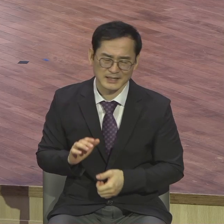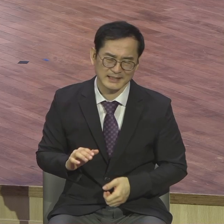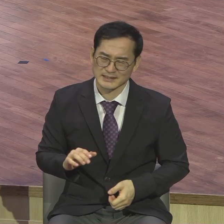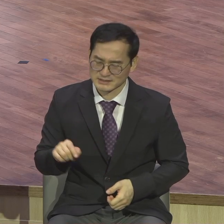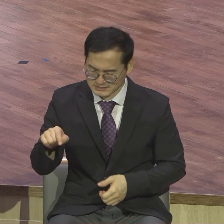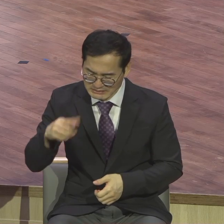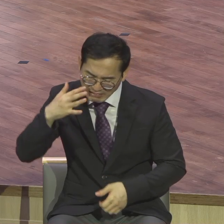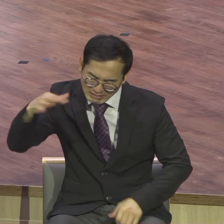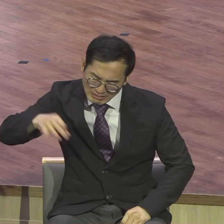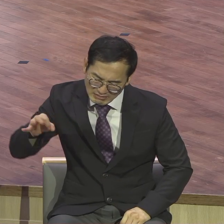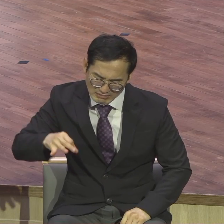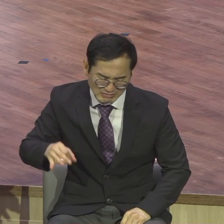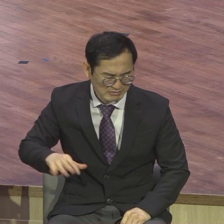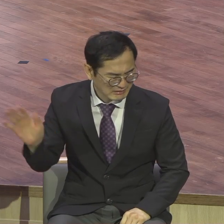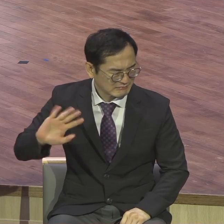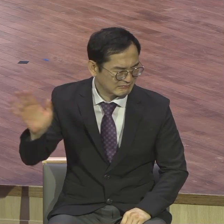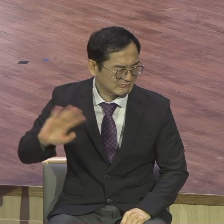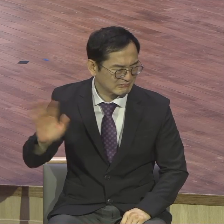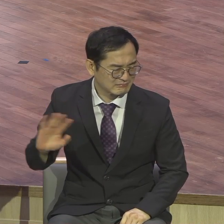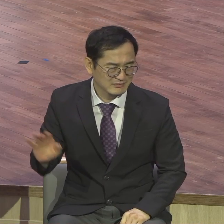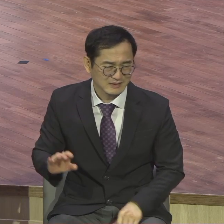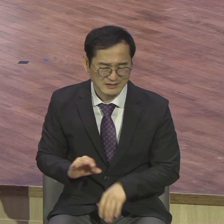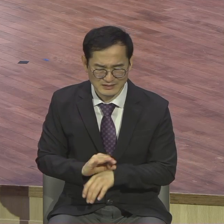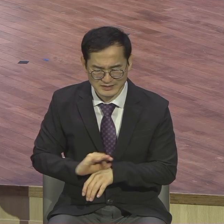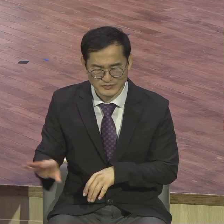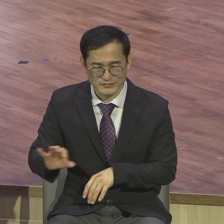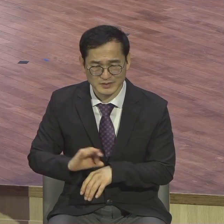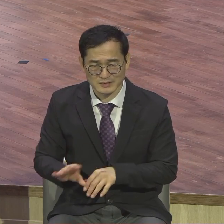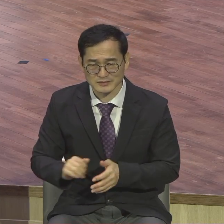더 안타까운 것 자기는 하지도 않으면서